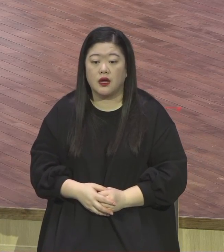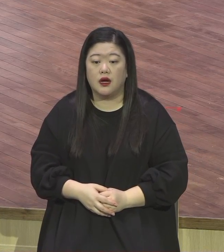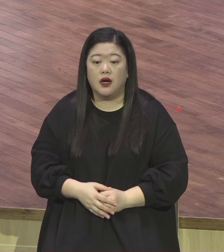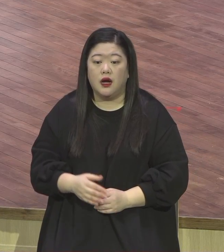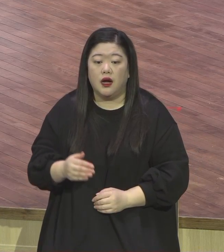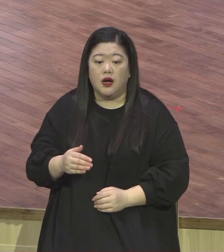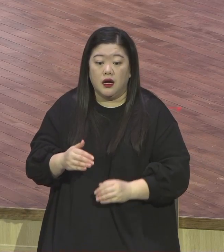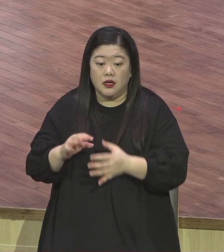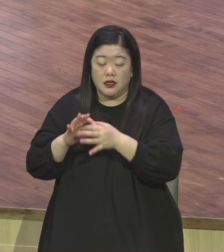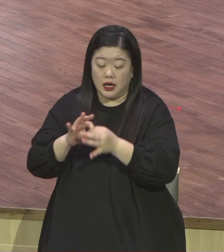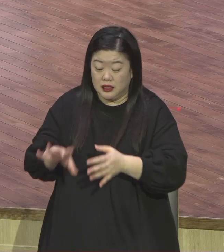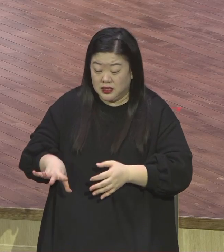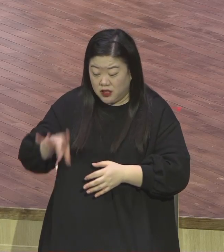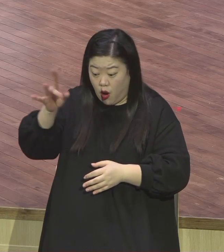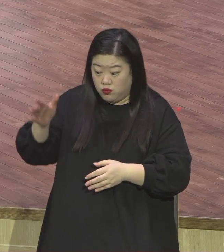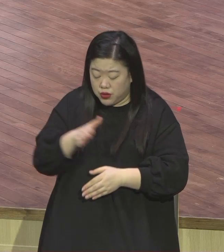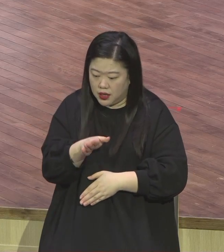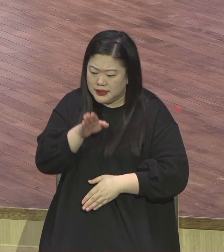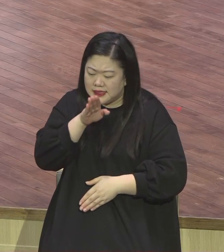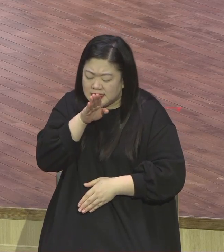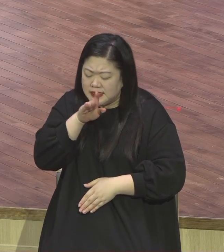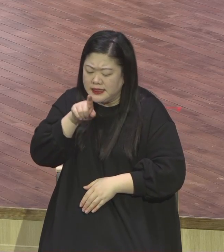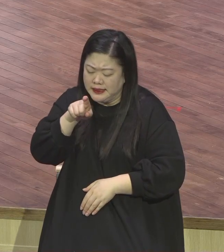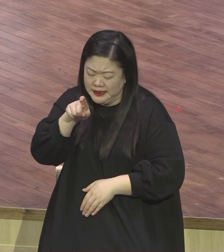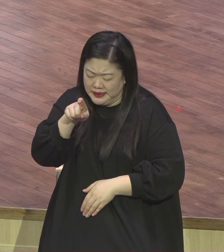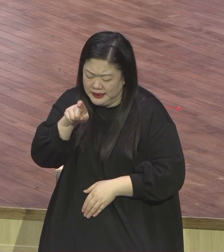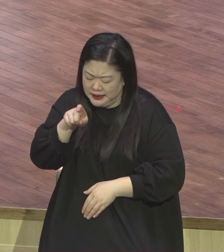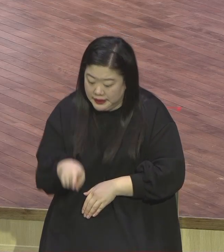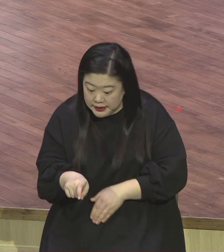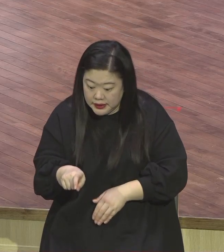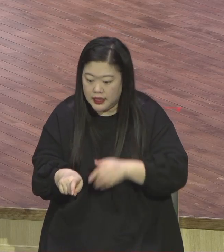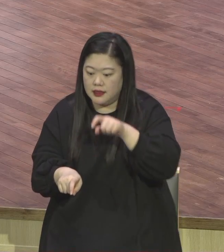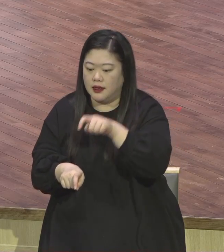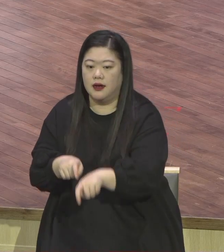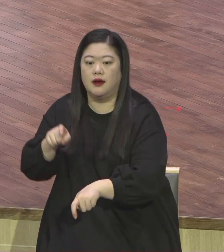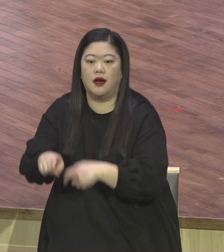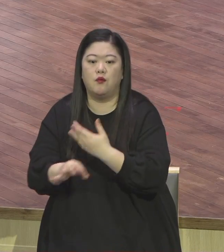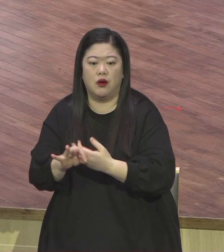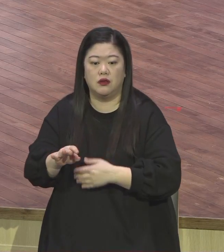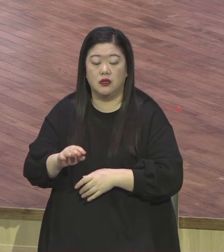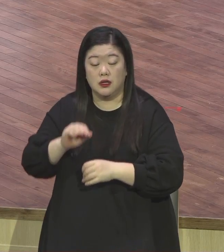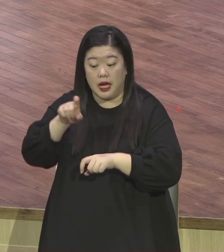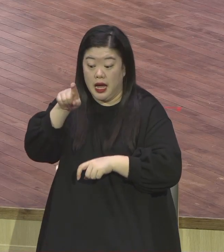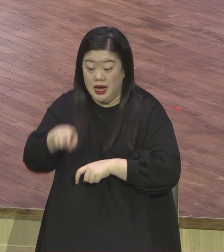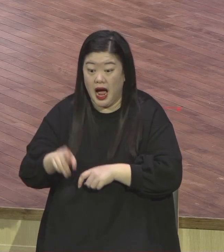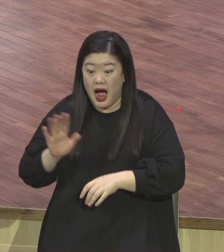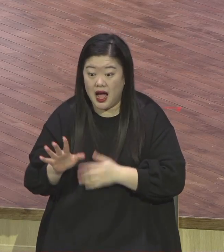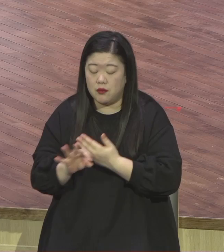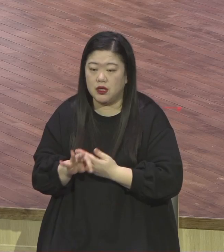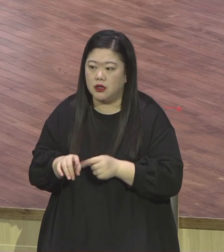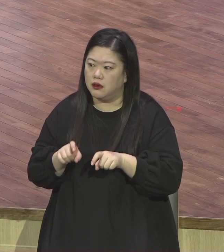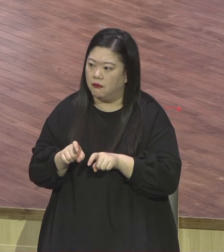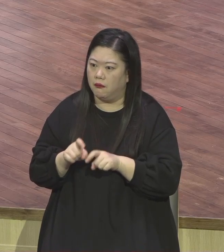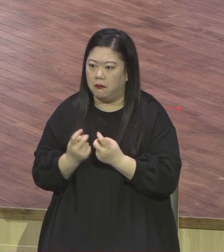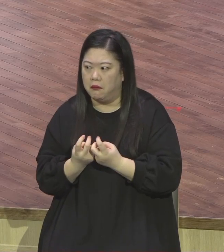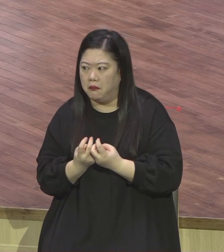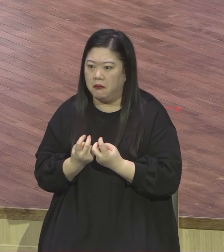적용을 조그맣하게 시작할 때 삶 자체가 그렇게 영향이 가게 돼 있다